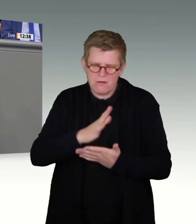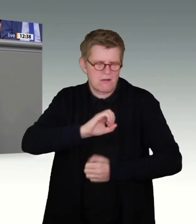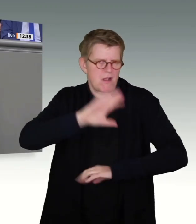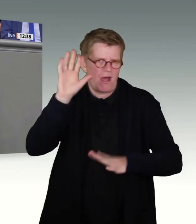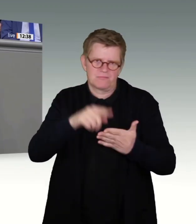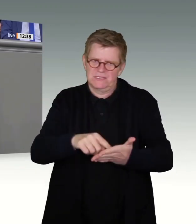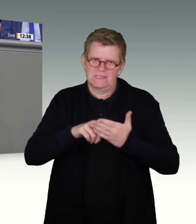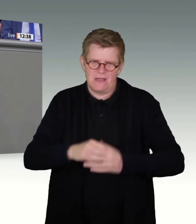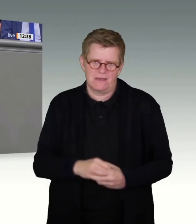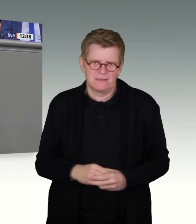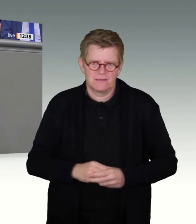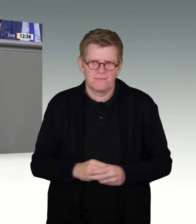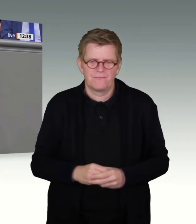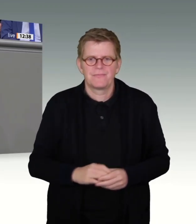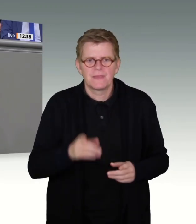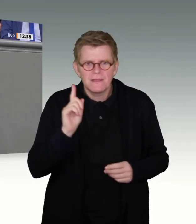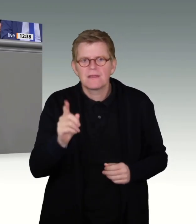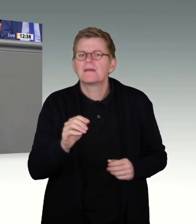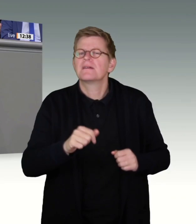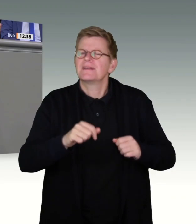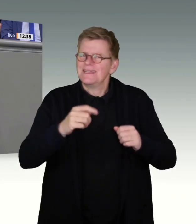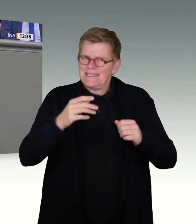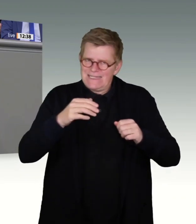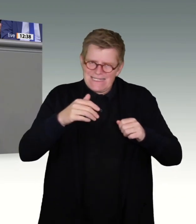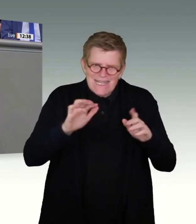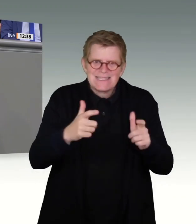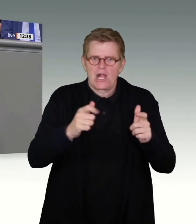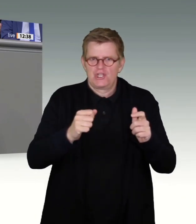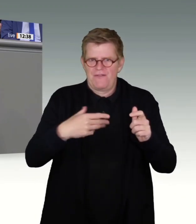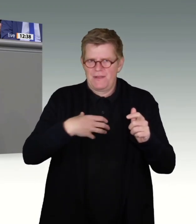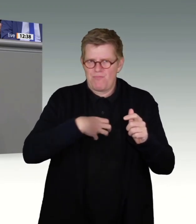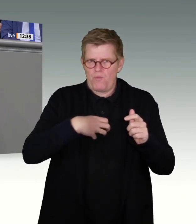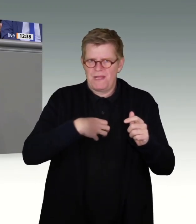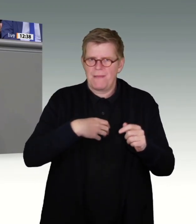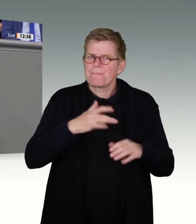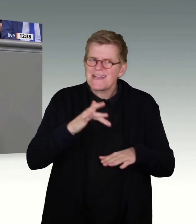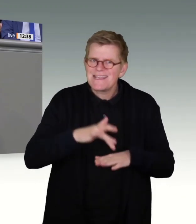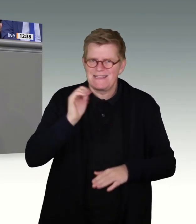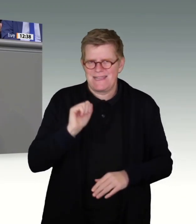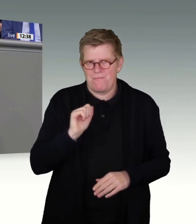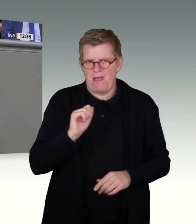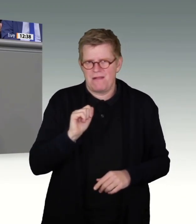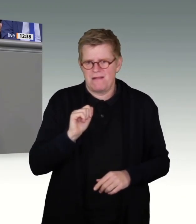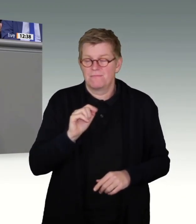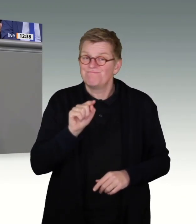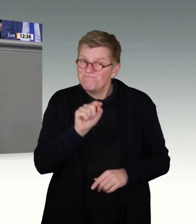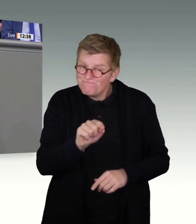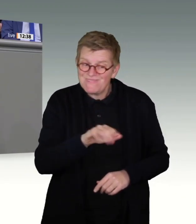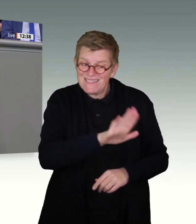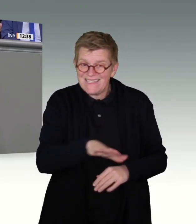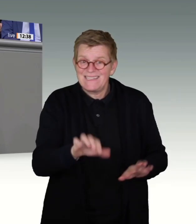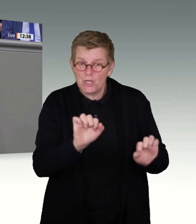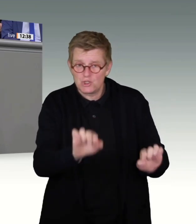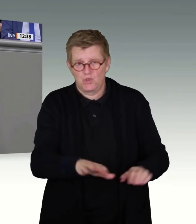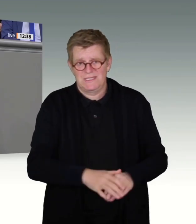eines der sensibelsten gesellschaftlichen Probleme. Wir reden über den Schutz unserer Kinder. Wir reden über den Schutz von